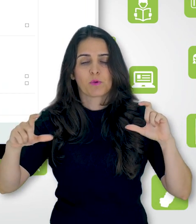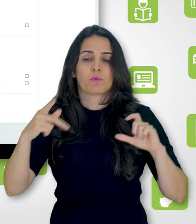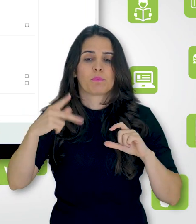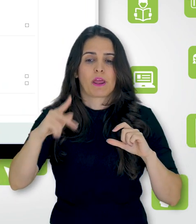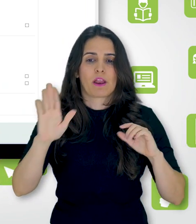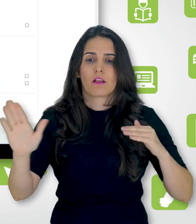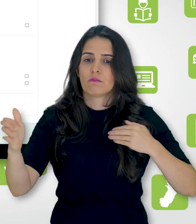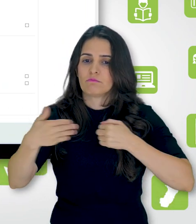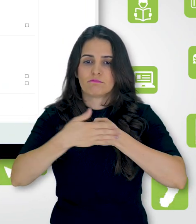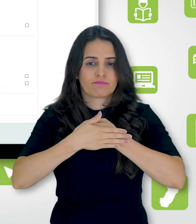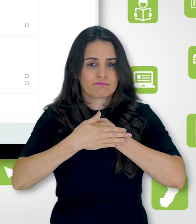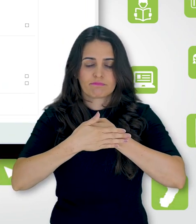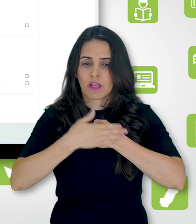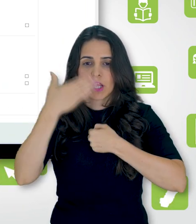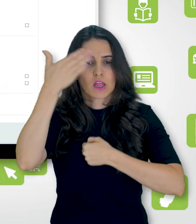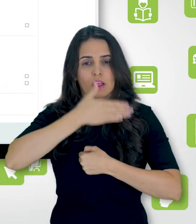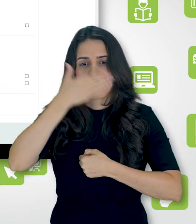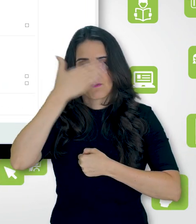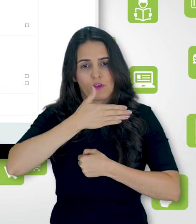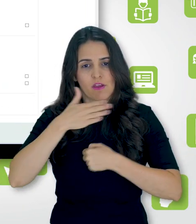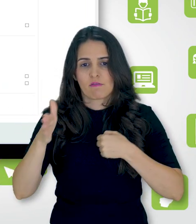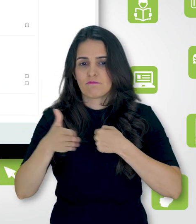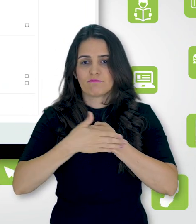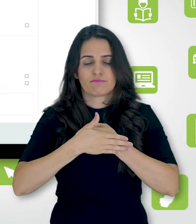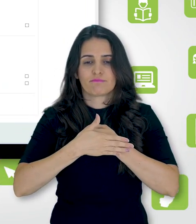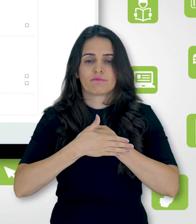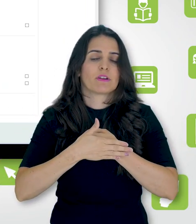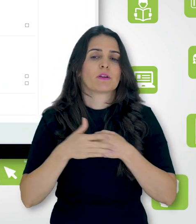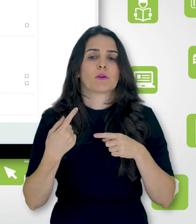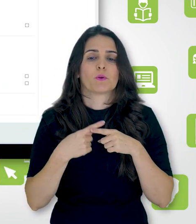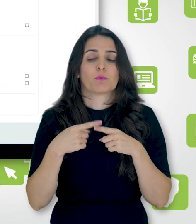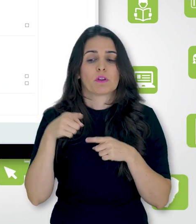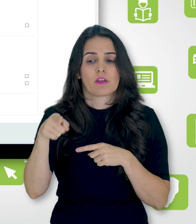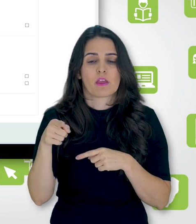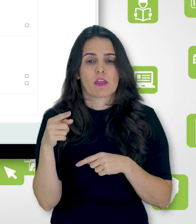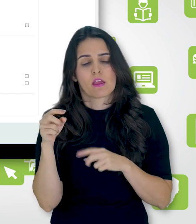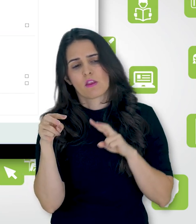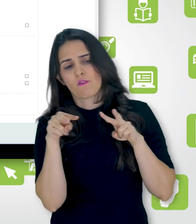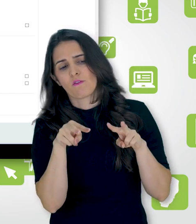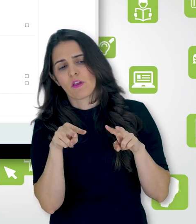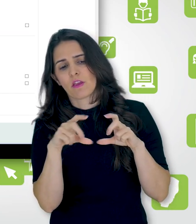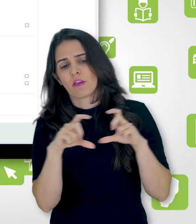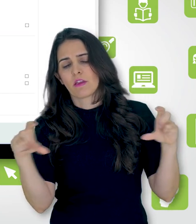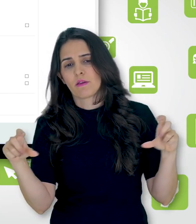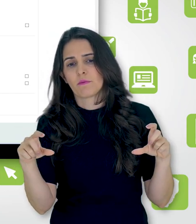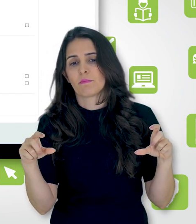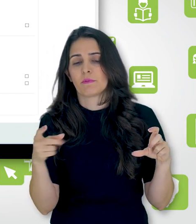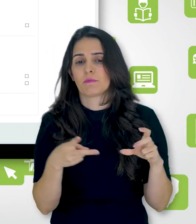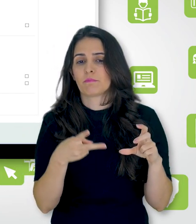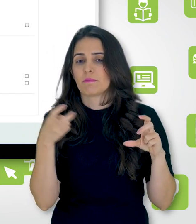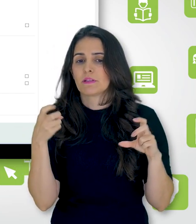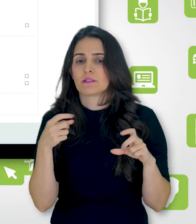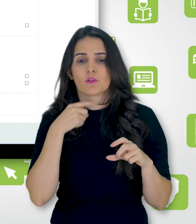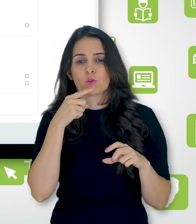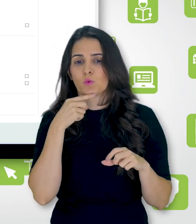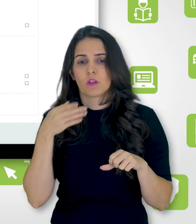invisível. Então, eu só tenho essa mensagem, mas o aluno consegue visualizar que está restrito, vai ter algo aqui,